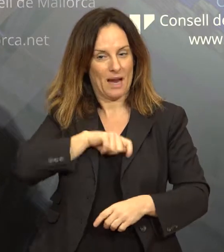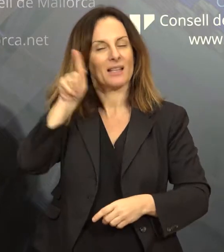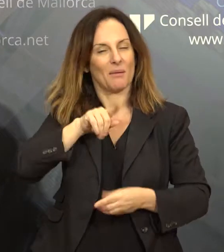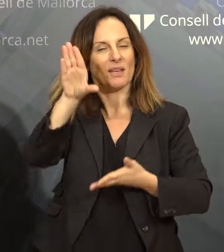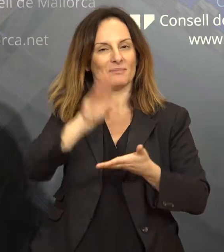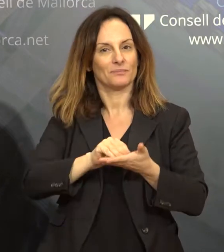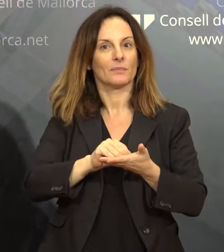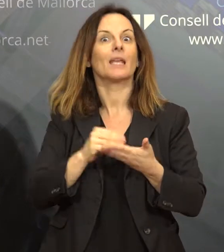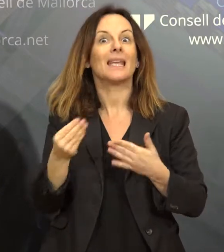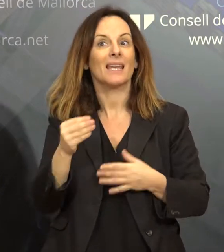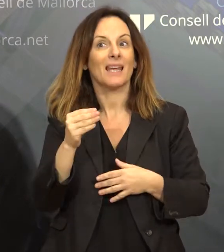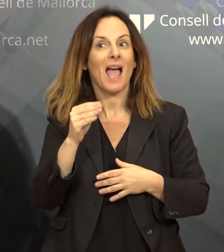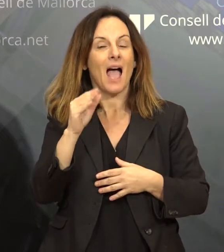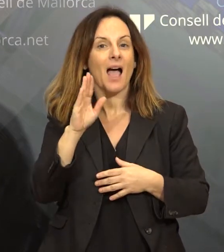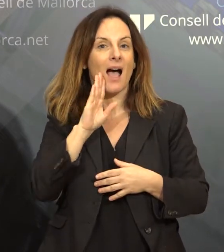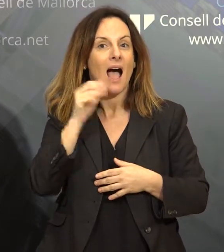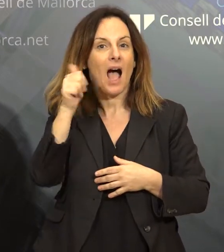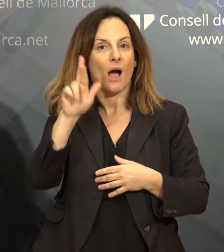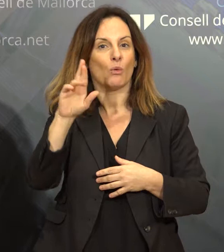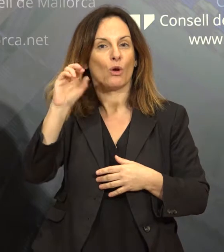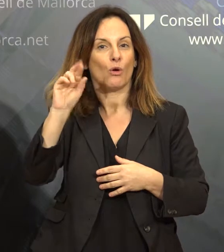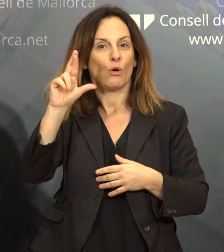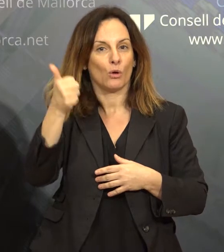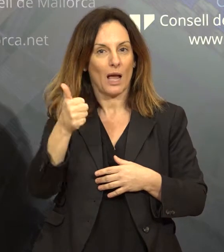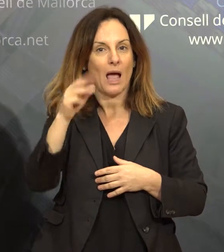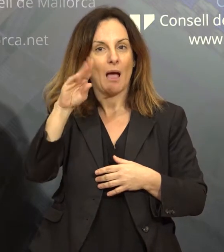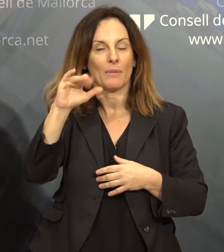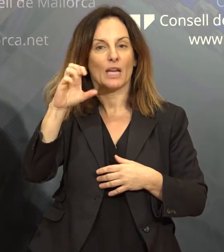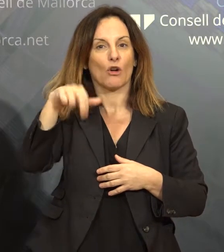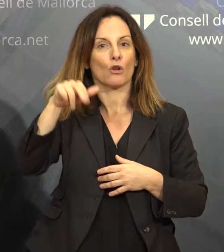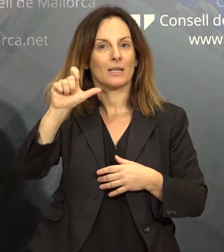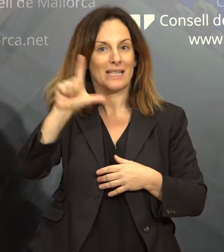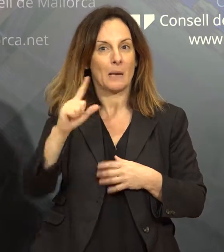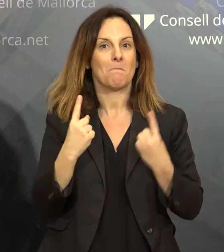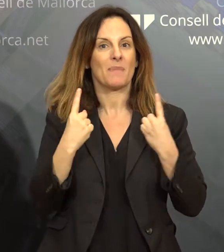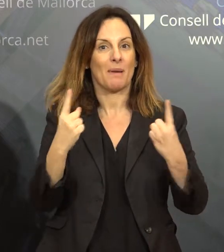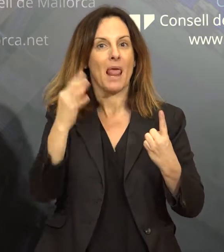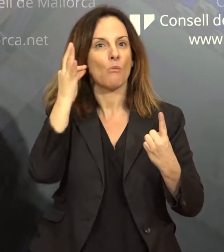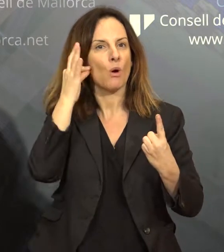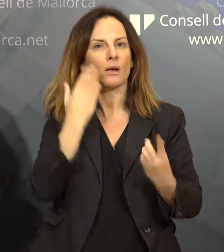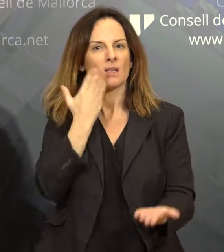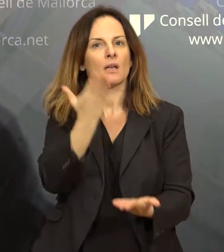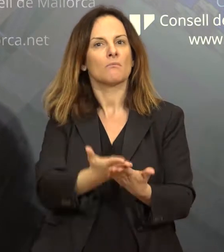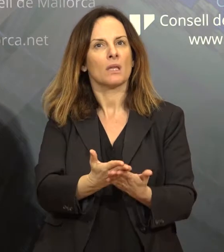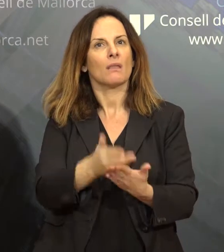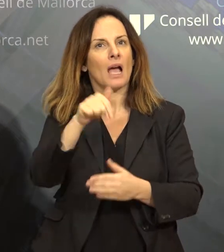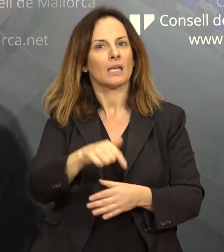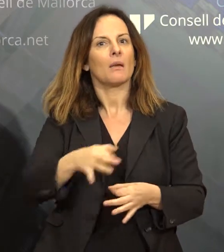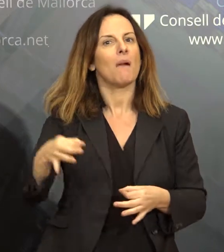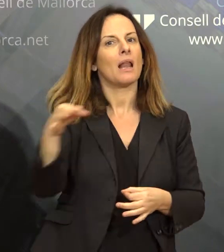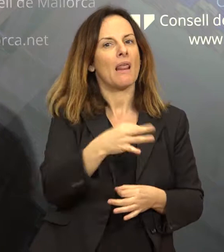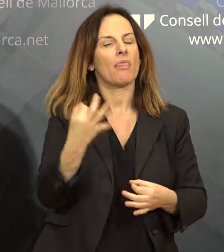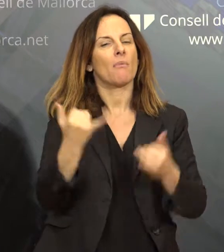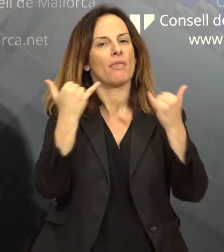Aurora Picornei foi la primera mouer que pidió que se conmemorara també aquí, en estas islas, el 8 de marzo. Así que,